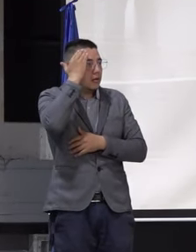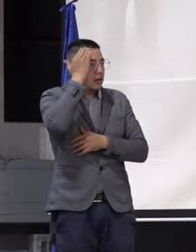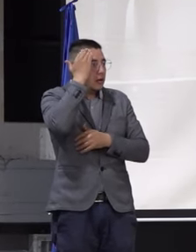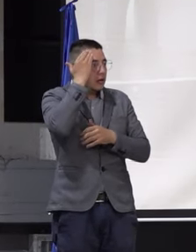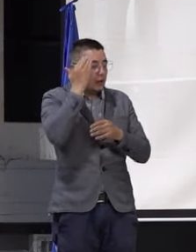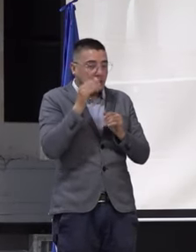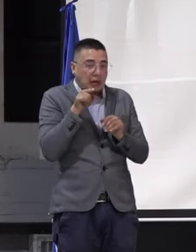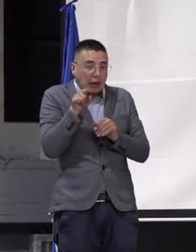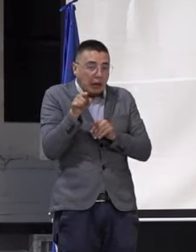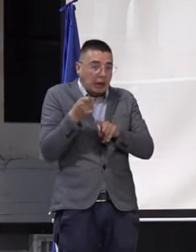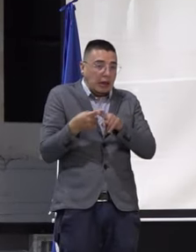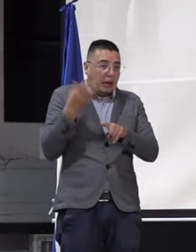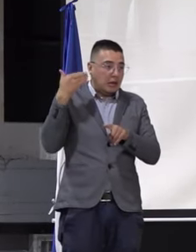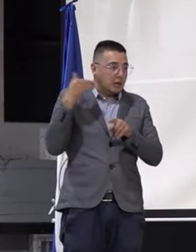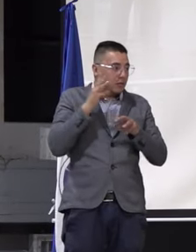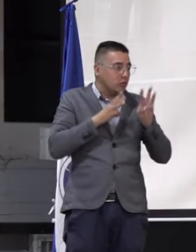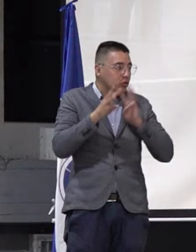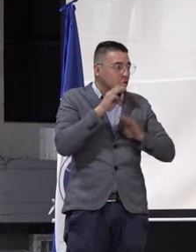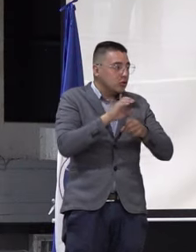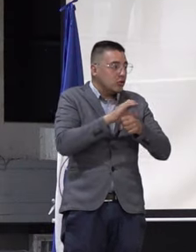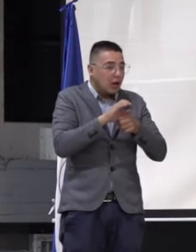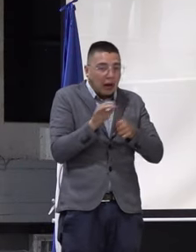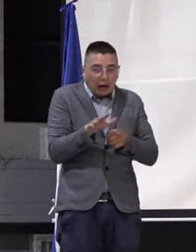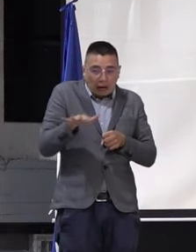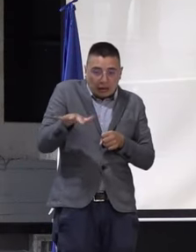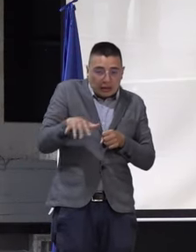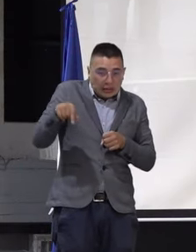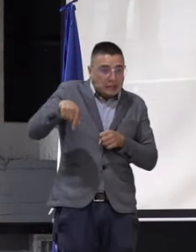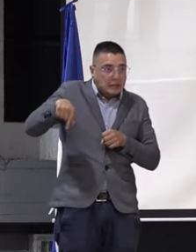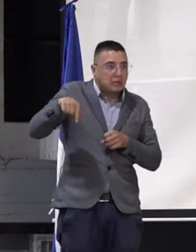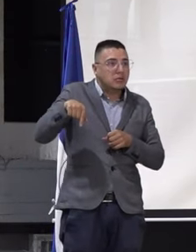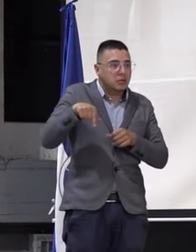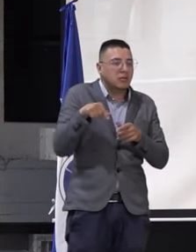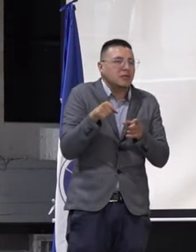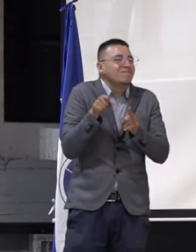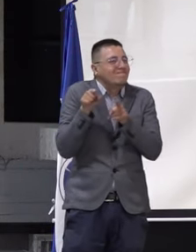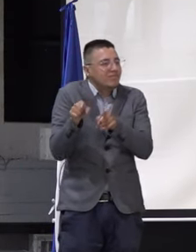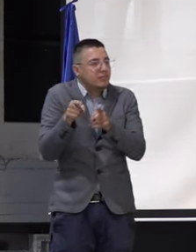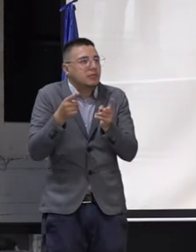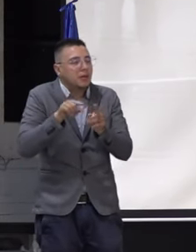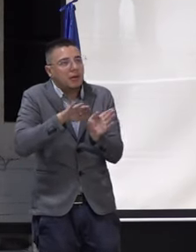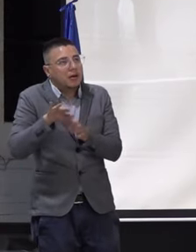Natural, antes llamada Casita de Biología, pues es por ese lado. Y también tenemos que,